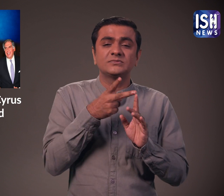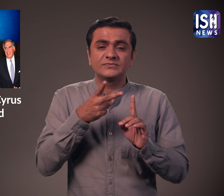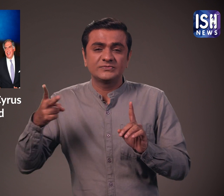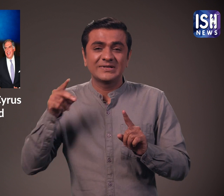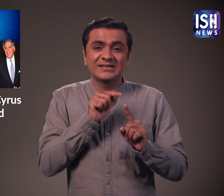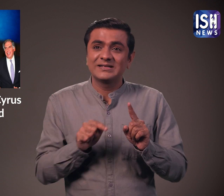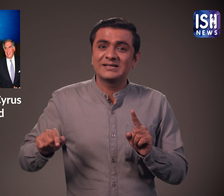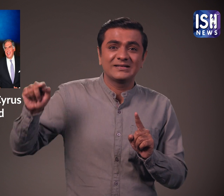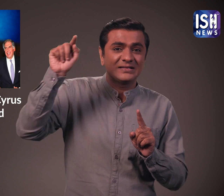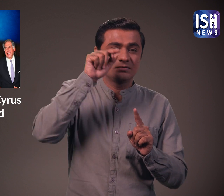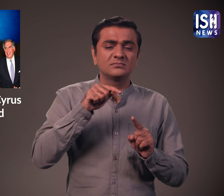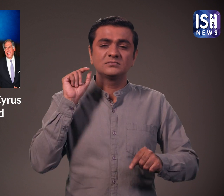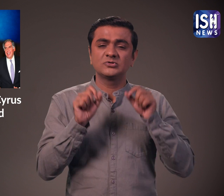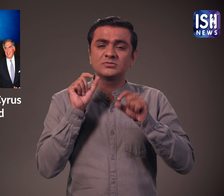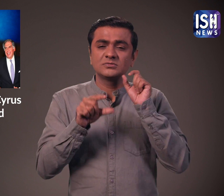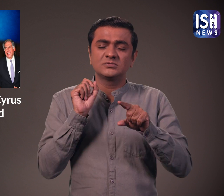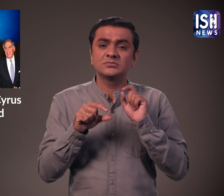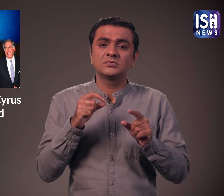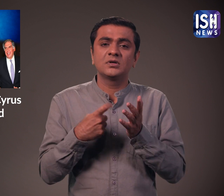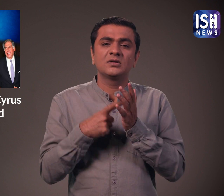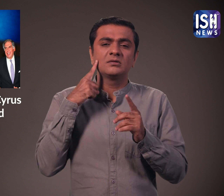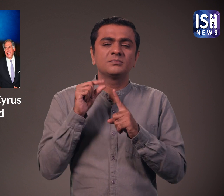मंत्रियों ने मिस्त्री के निधन पर शोग